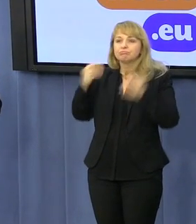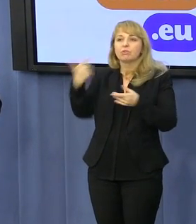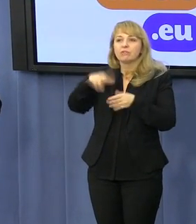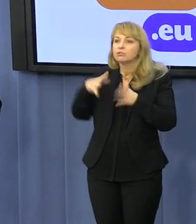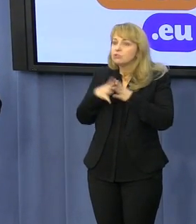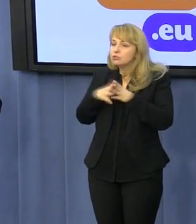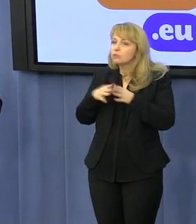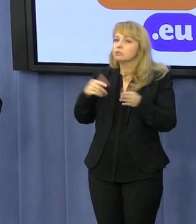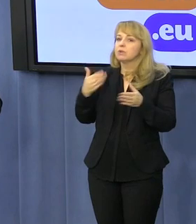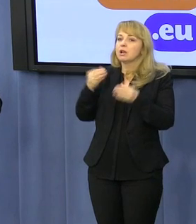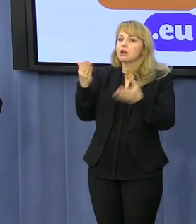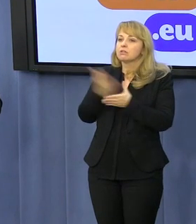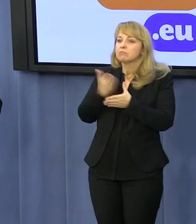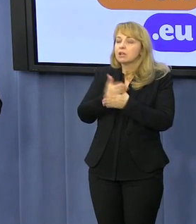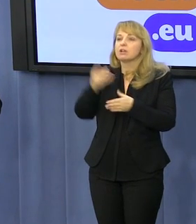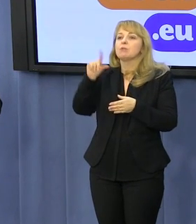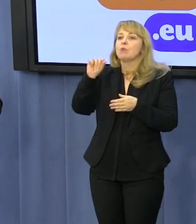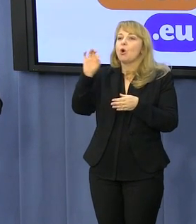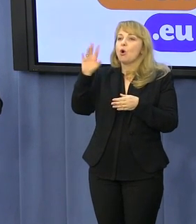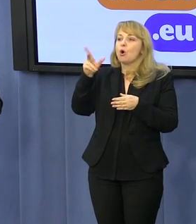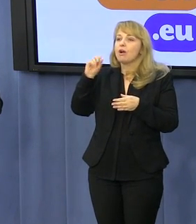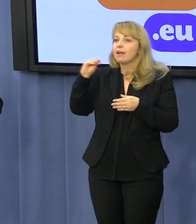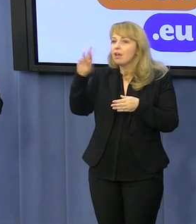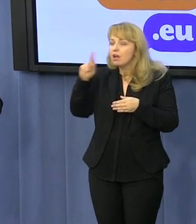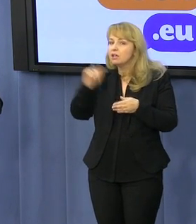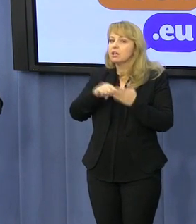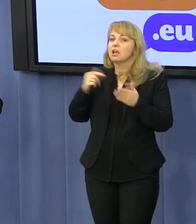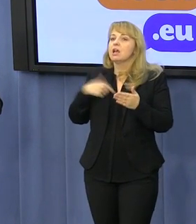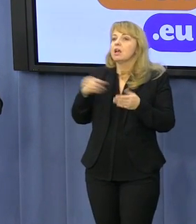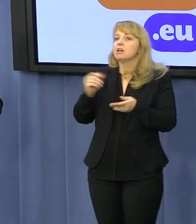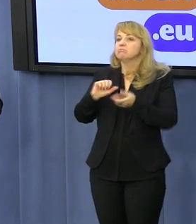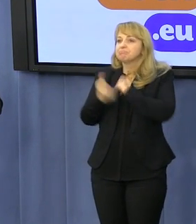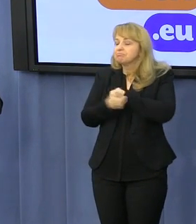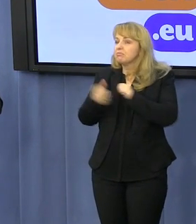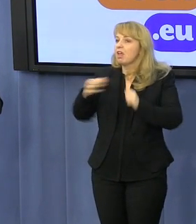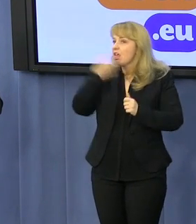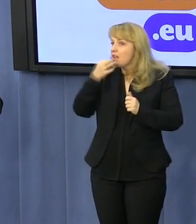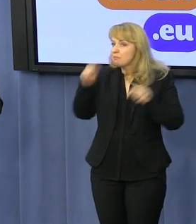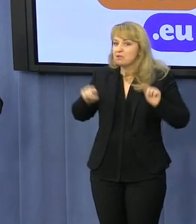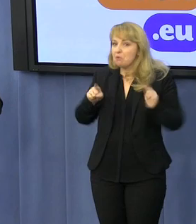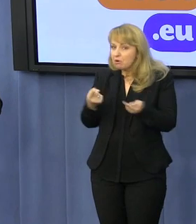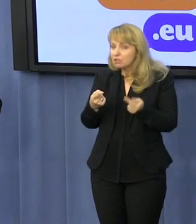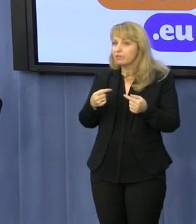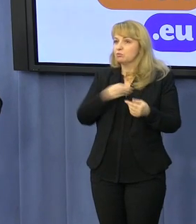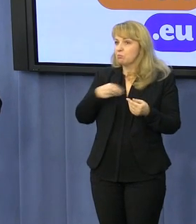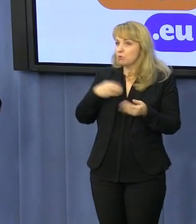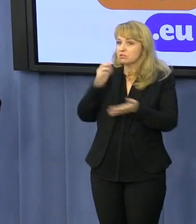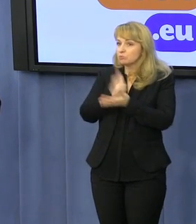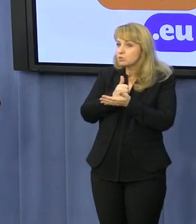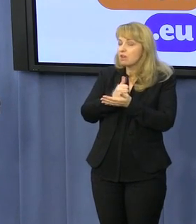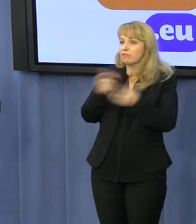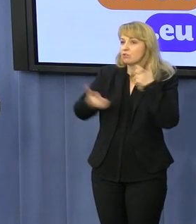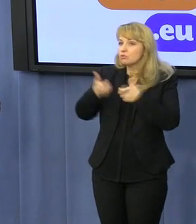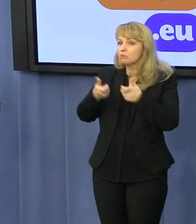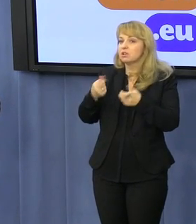poker zamiast zostać jeszcze lepiej zorganizowany pod kątem prawnym w Polsce, został zepchnięty do